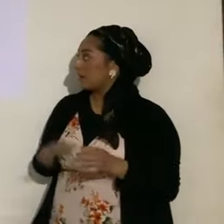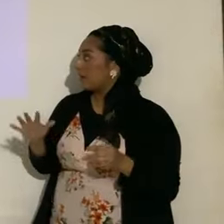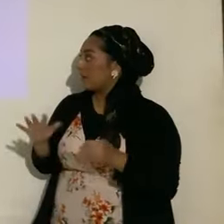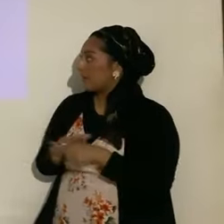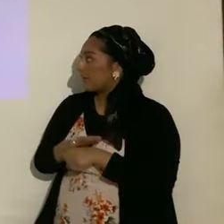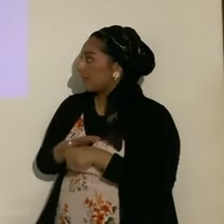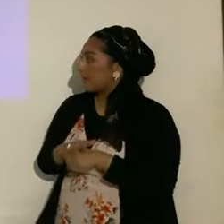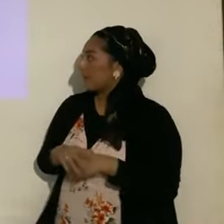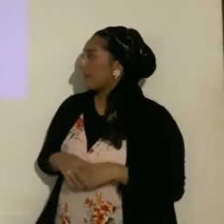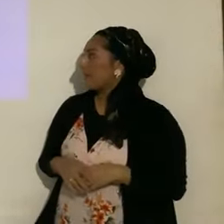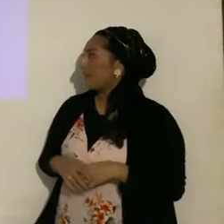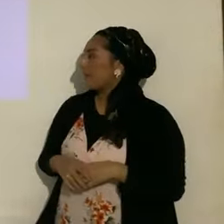y después,